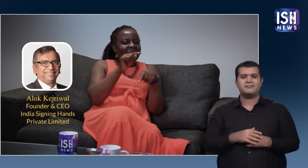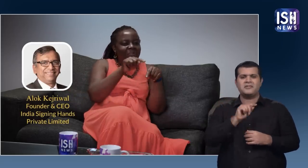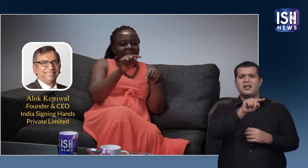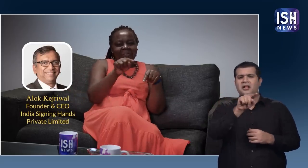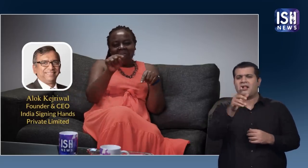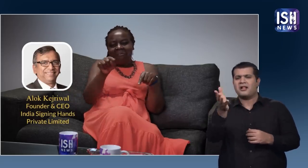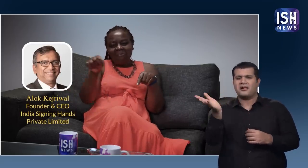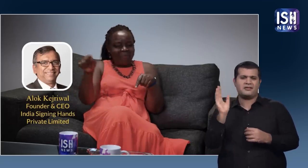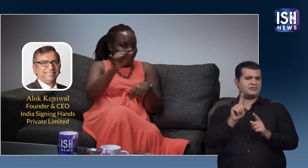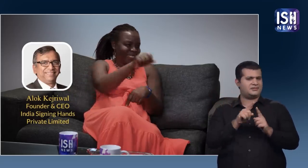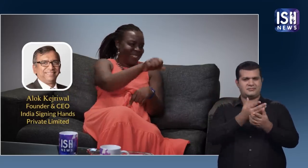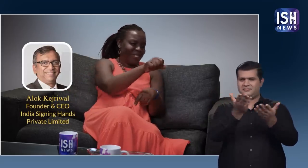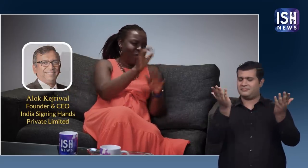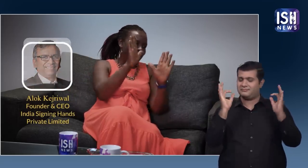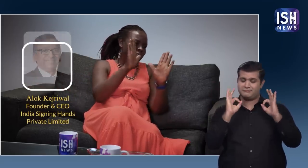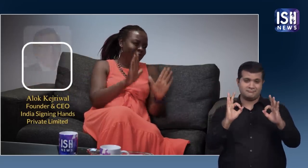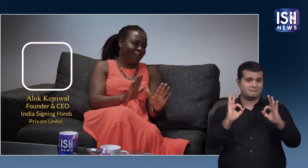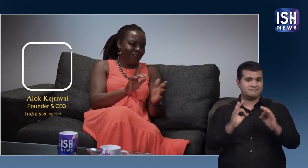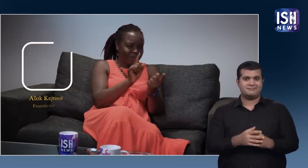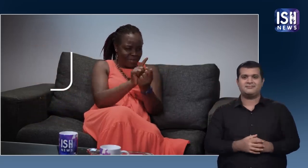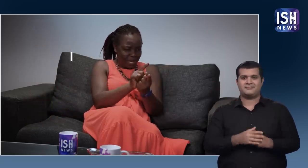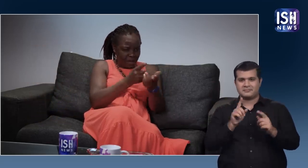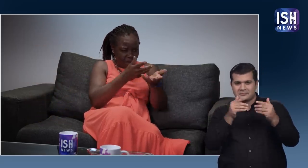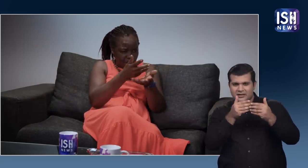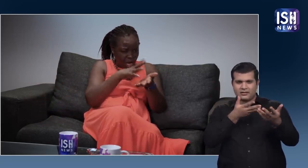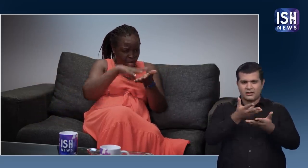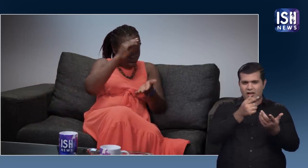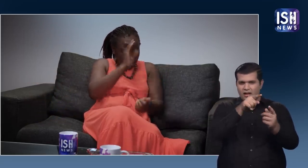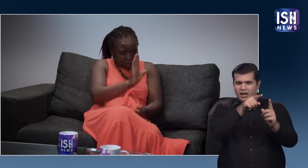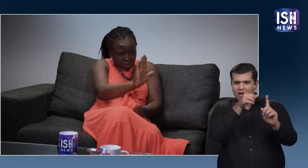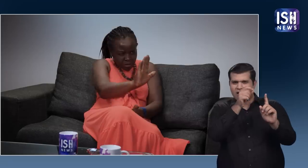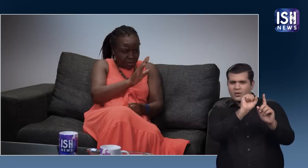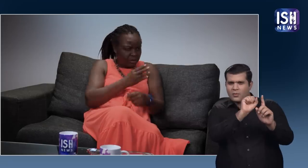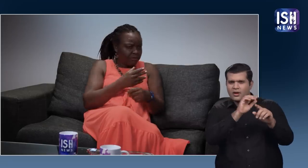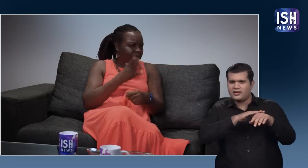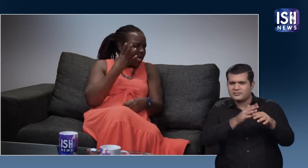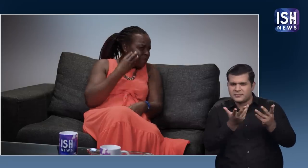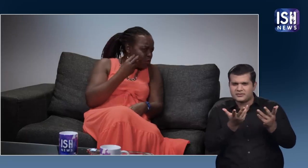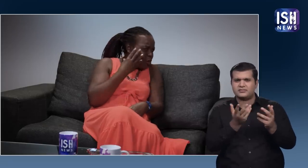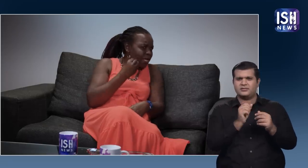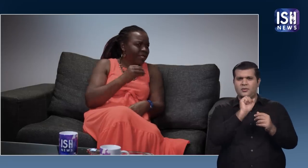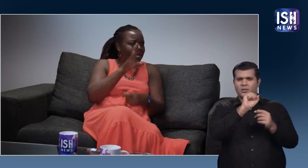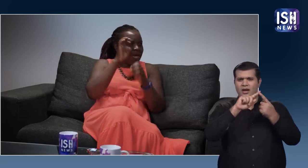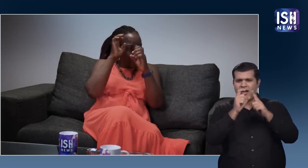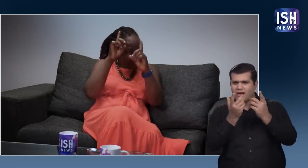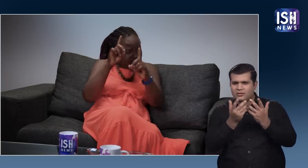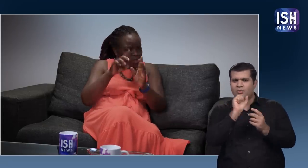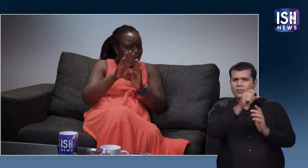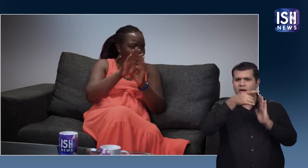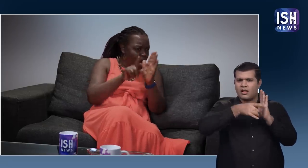मैं कुछ अन्या लोगों से मिली हूँ और उनसे मिलना, उनके बारे में जानना, उनके अनुभव, शिक्षा, उनका